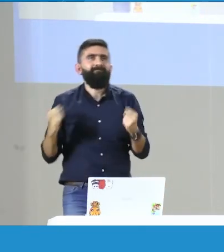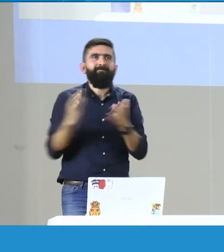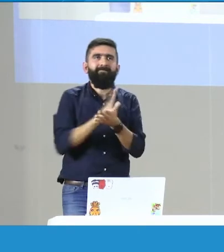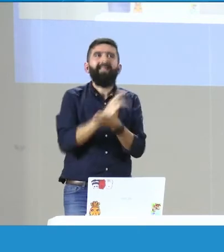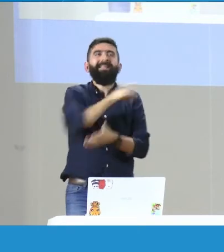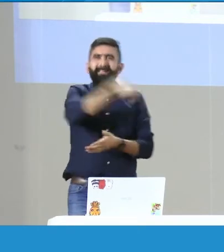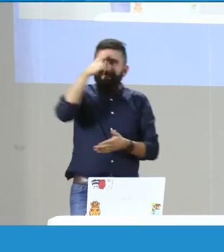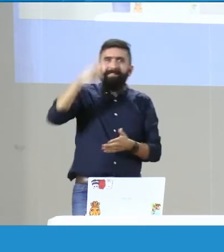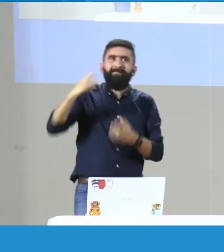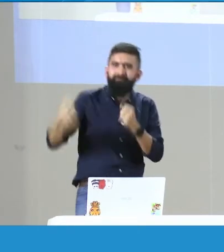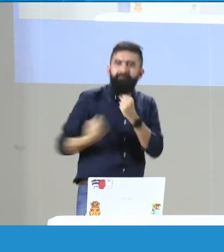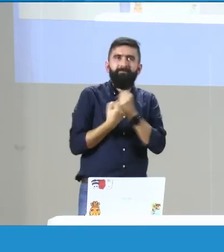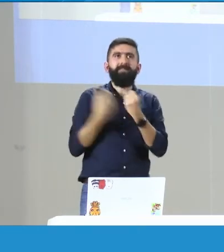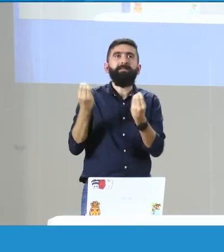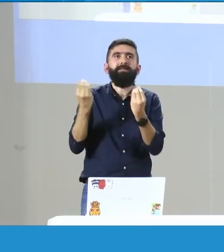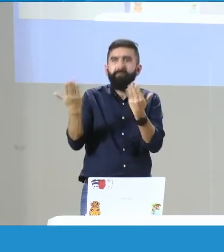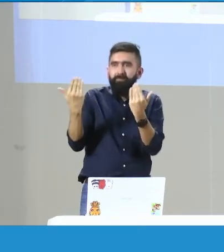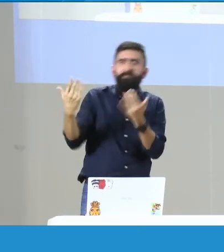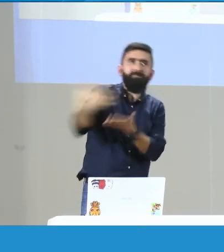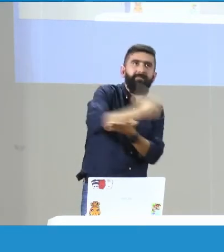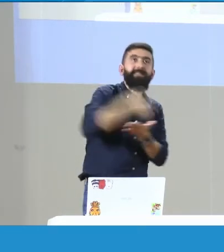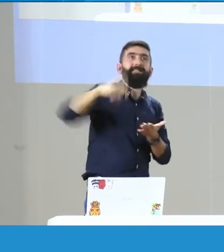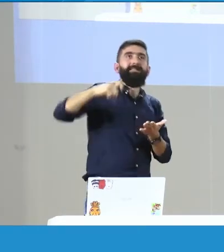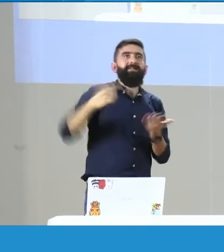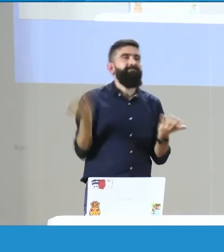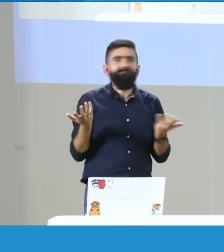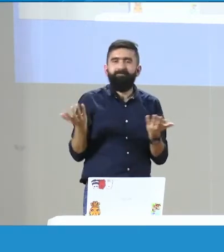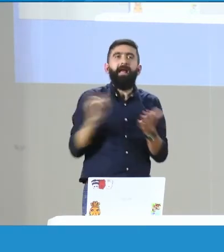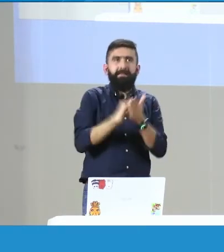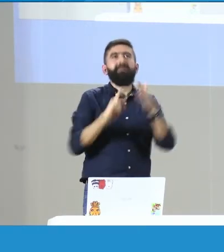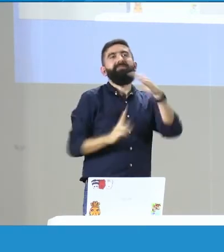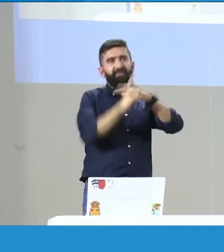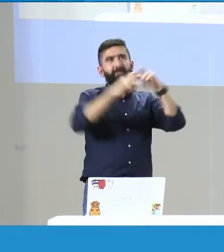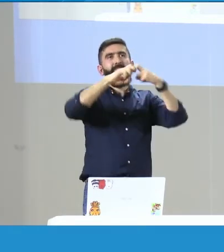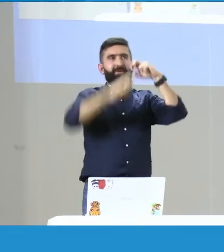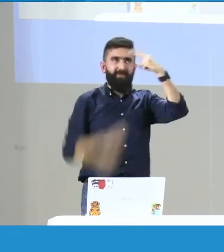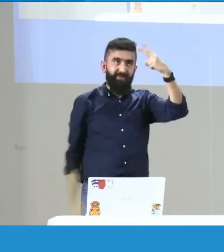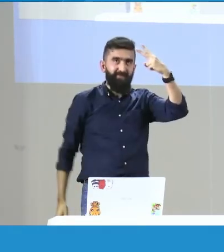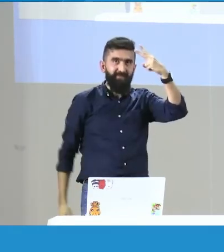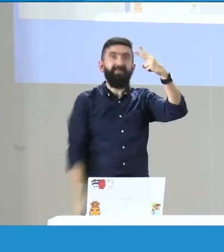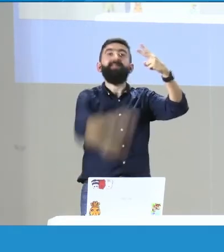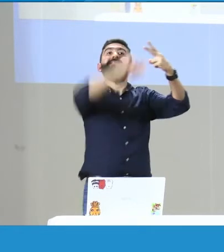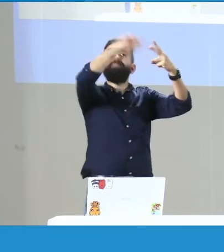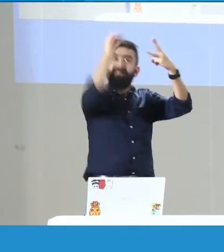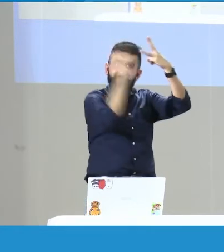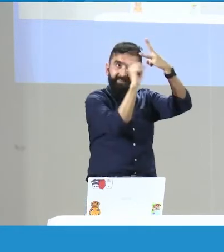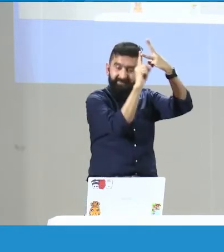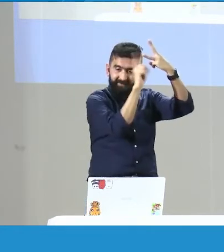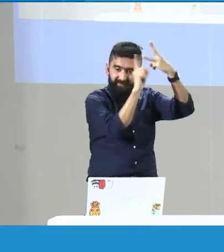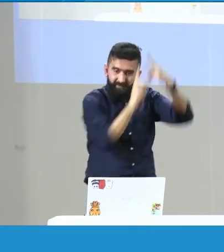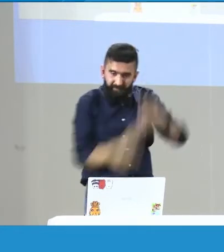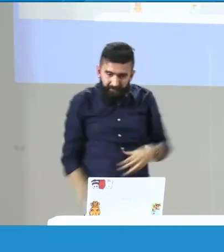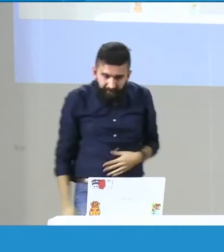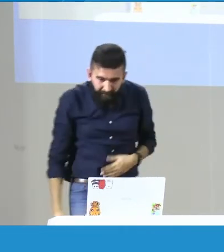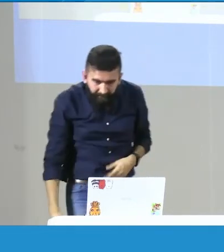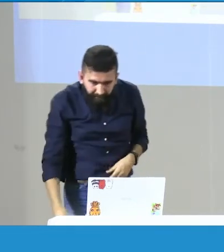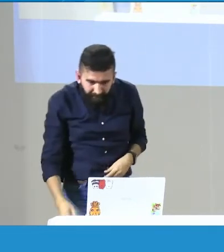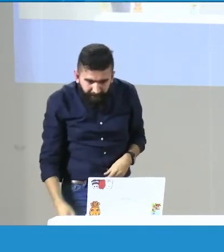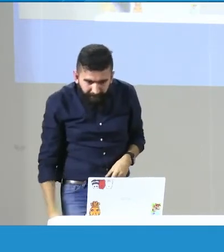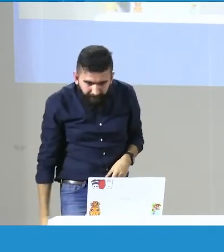tenemos datos. Entonces, hemos hecho esa investigación, esa búsqueda, y necesitamos hacer esa recopilación para ampliar el panorama. Ese es